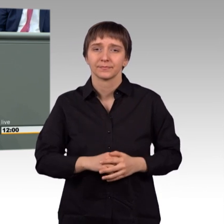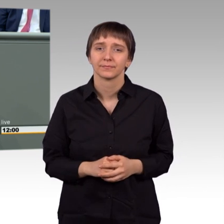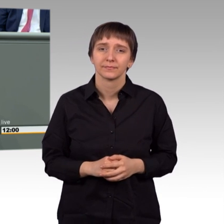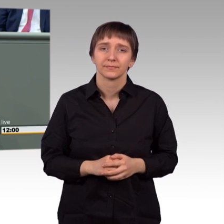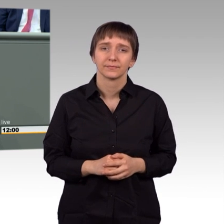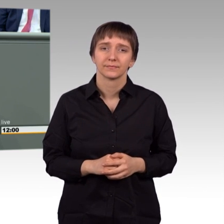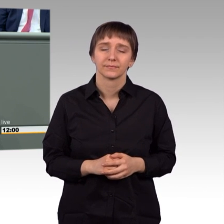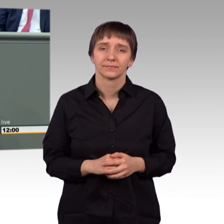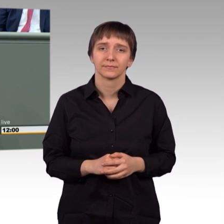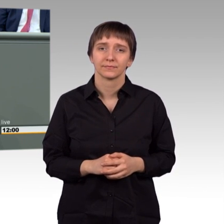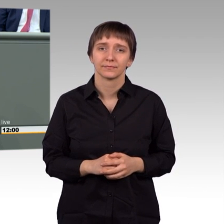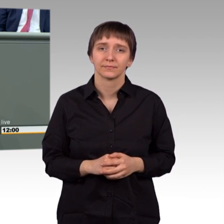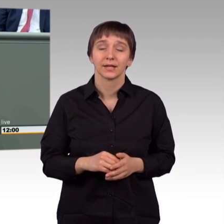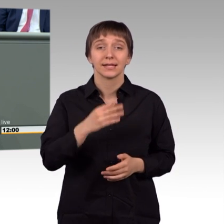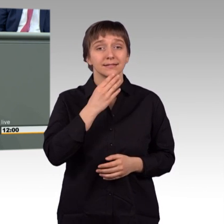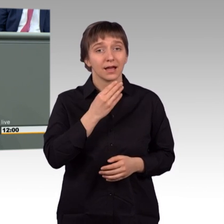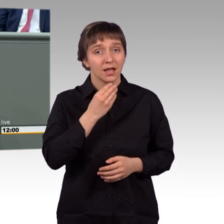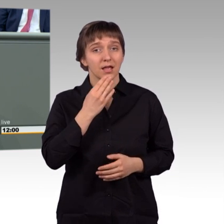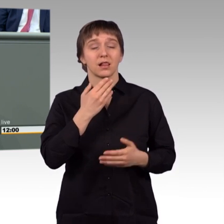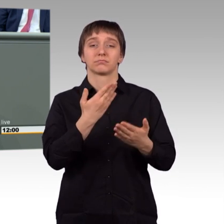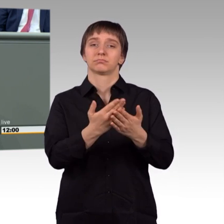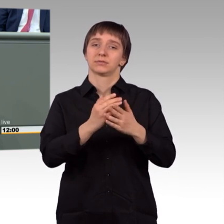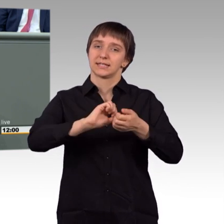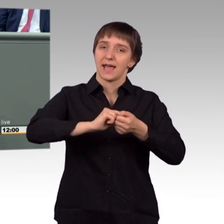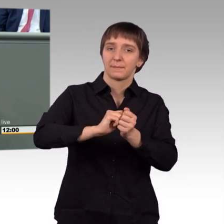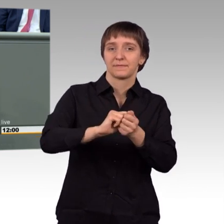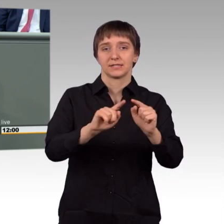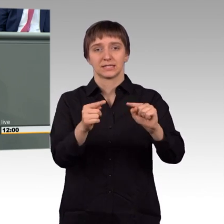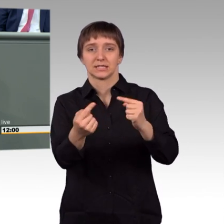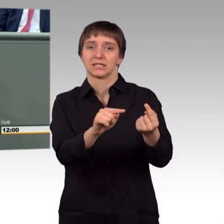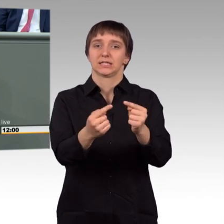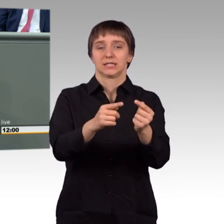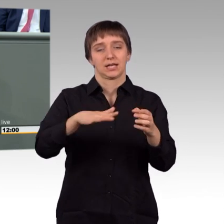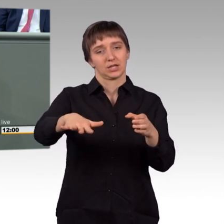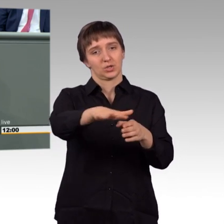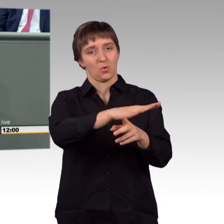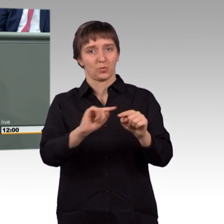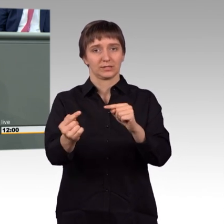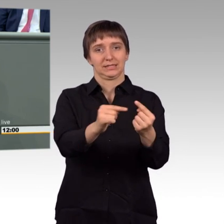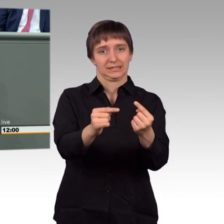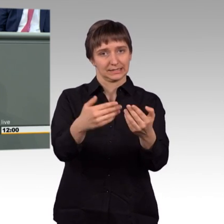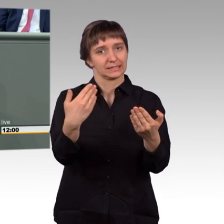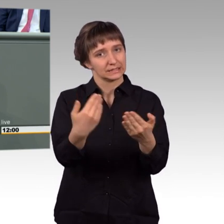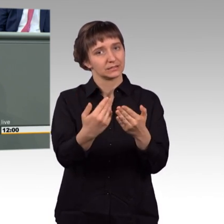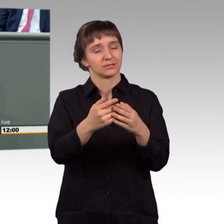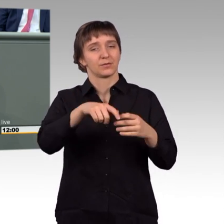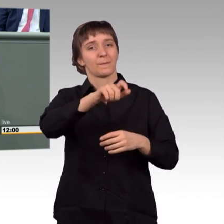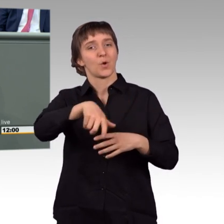die Kämpfe, durch die Auseinandersetzung der Region, insbesondere durch den Bürgerkrieg, durch den Kampfersatz